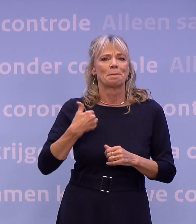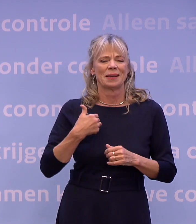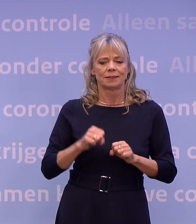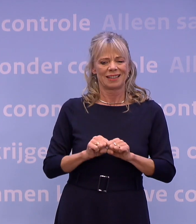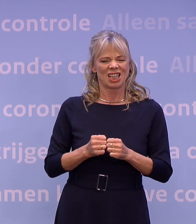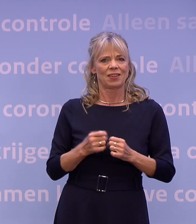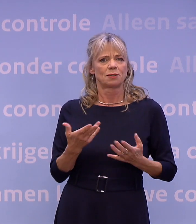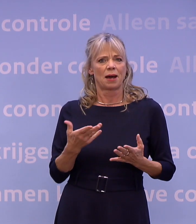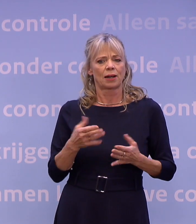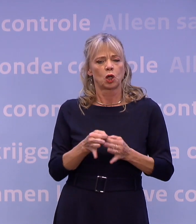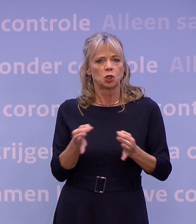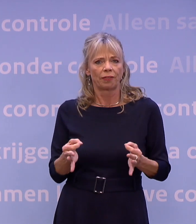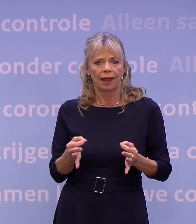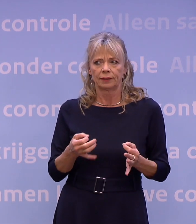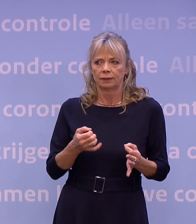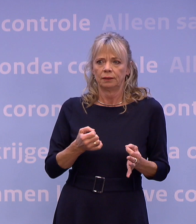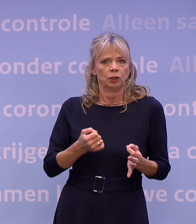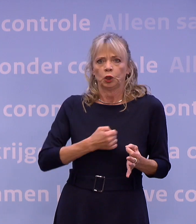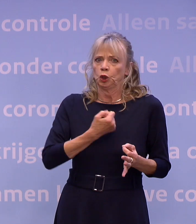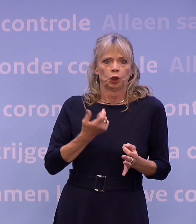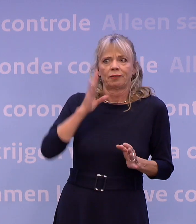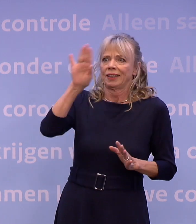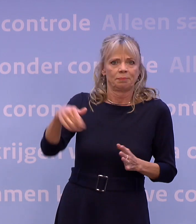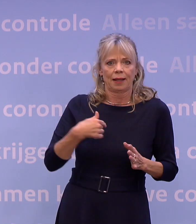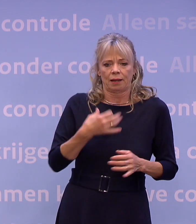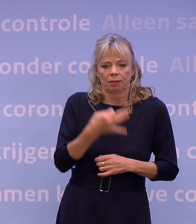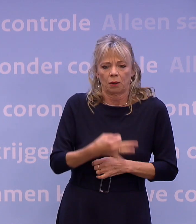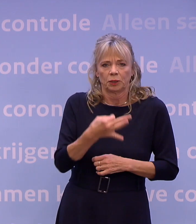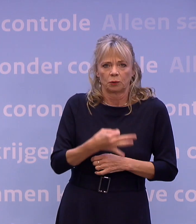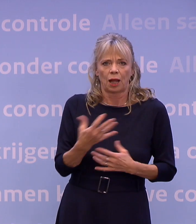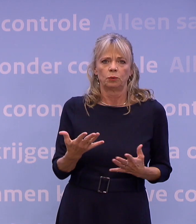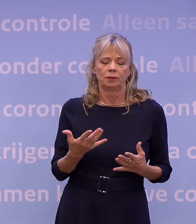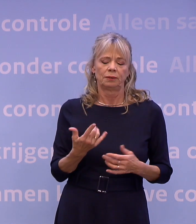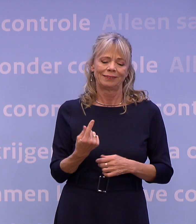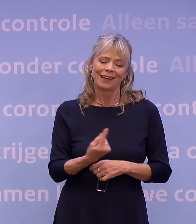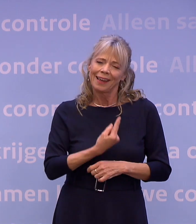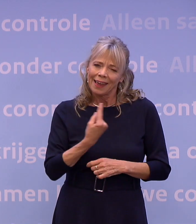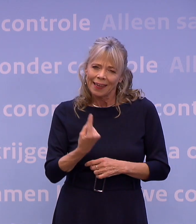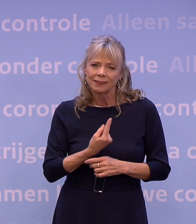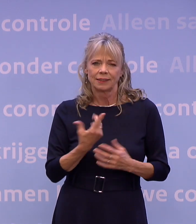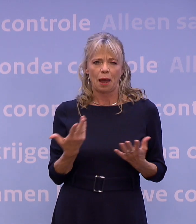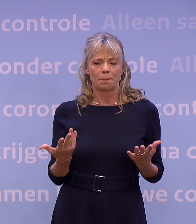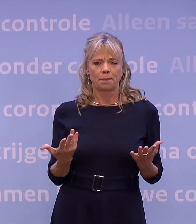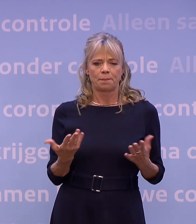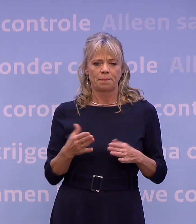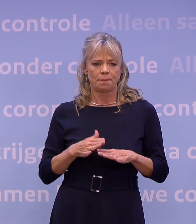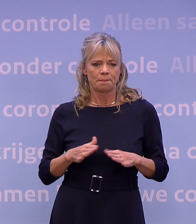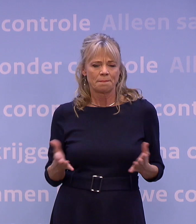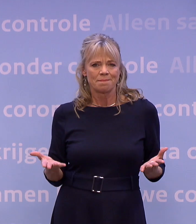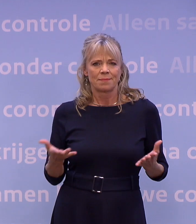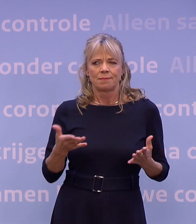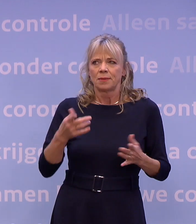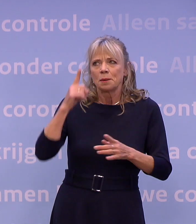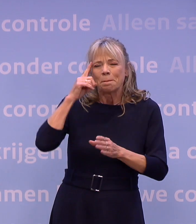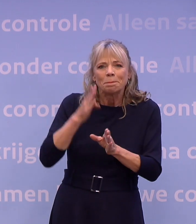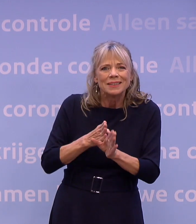angst soms bijna de deur niet meer uitkwamen. Die eenzaamheid, de psychische druk die veel mensen